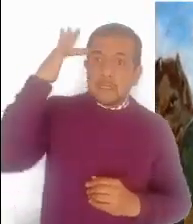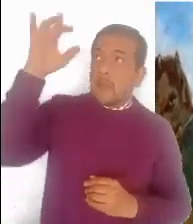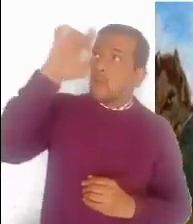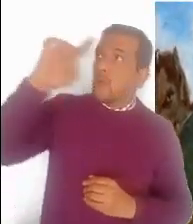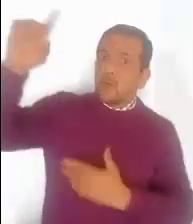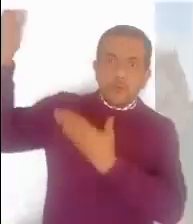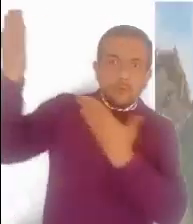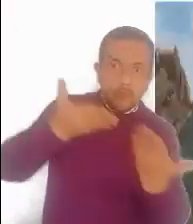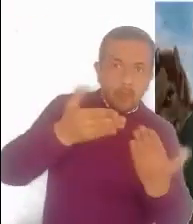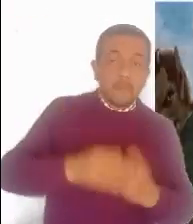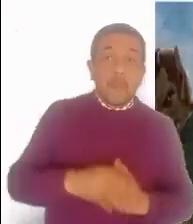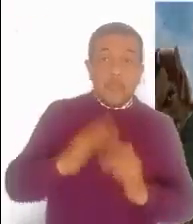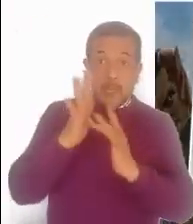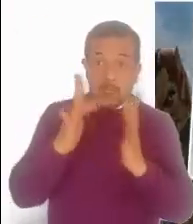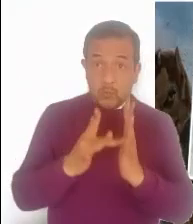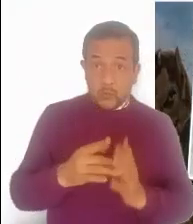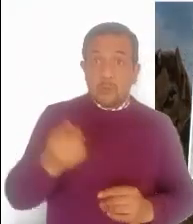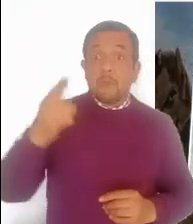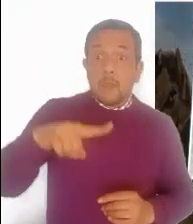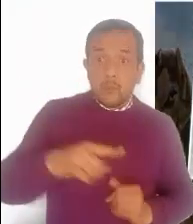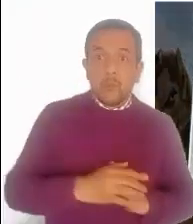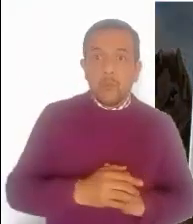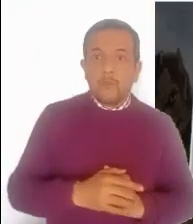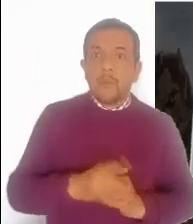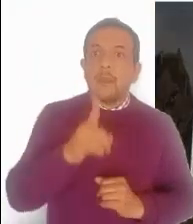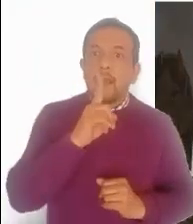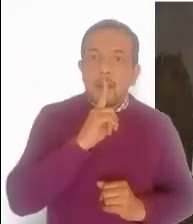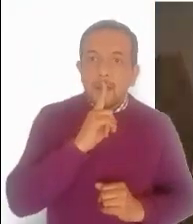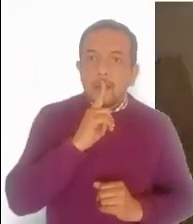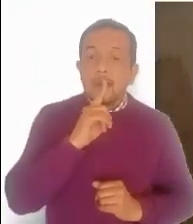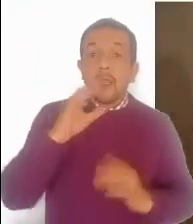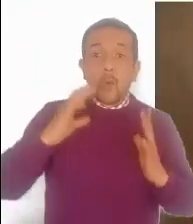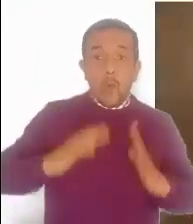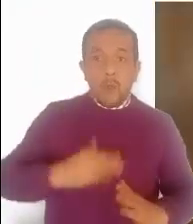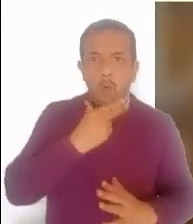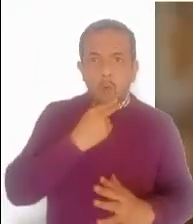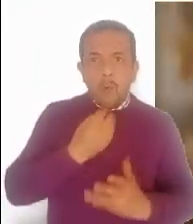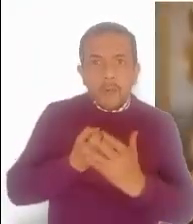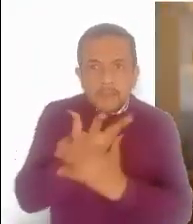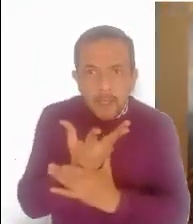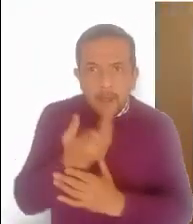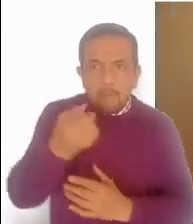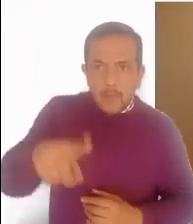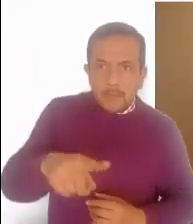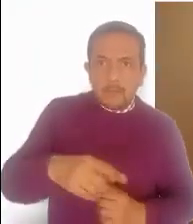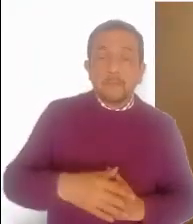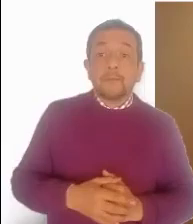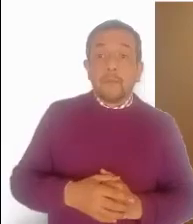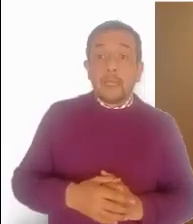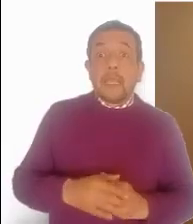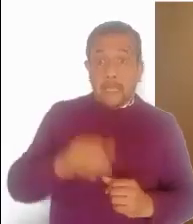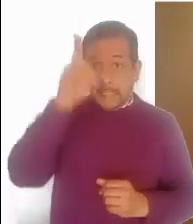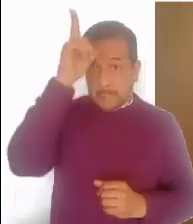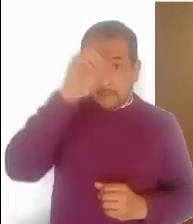Santo de Dios. Jesús le ordenó, cállate y sal de él. El espíritu inmundo